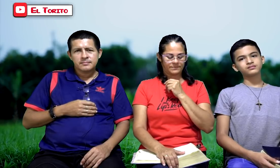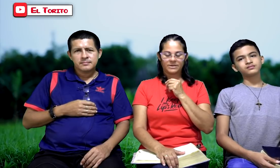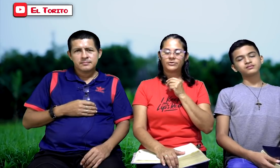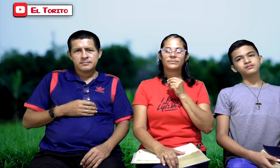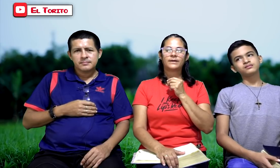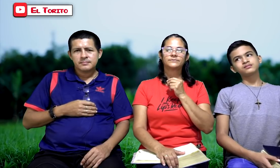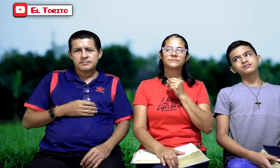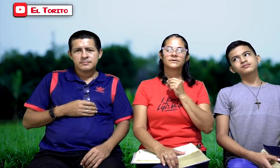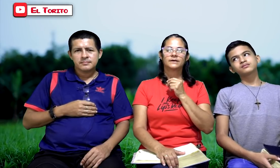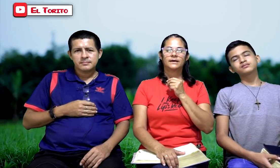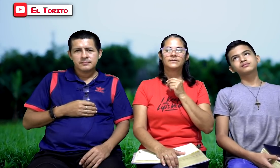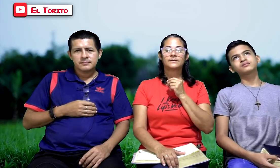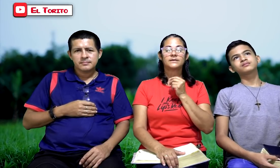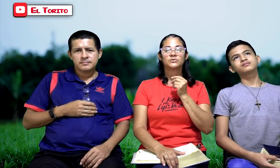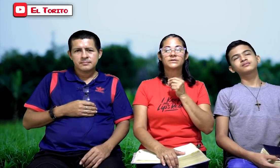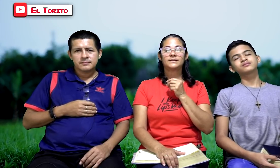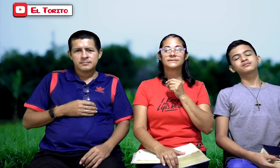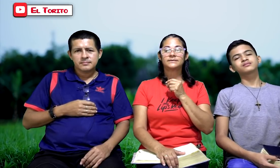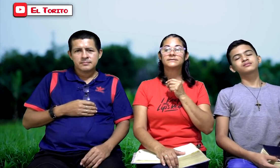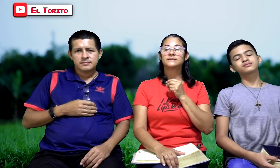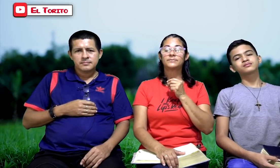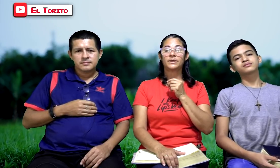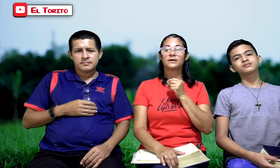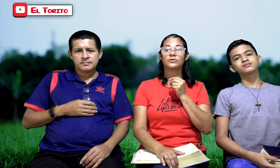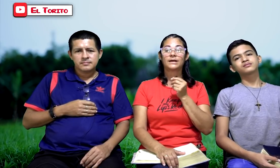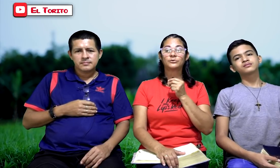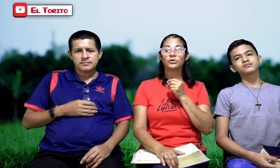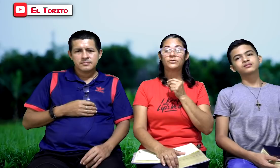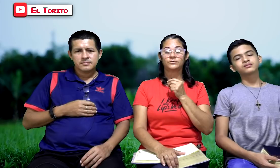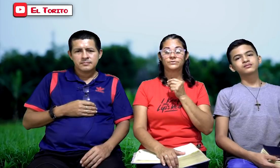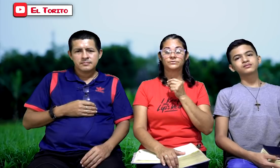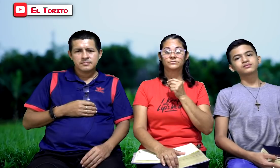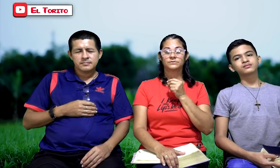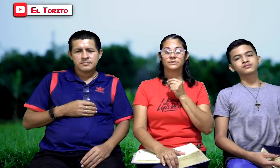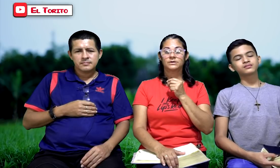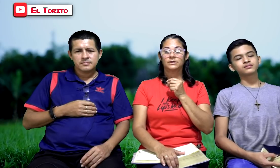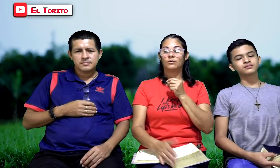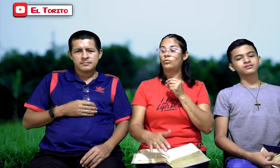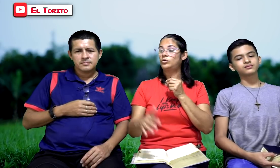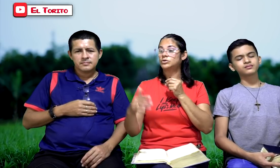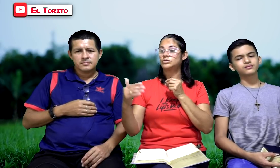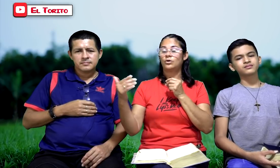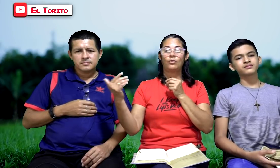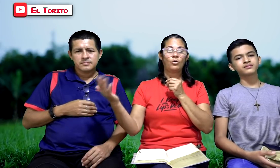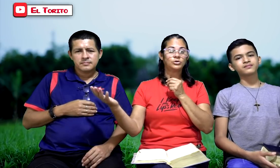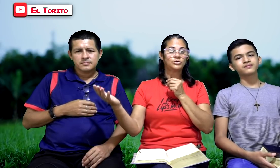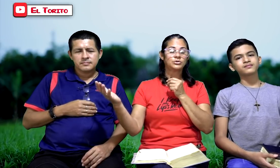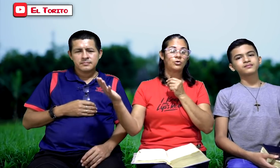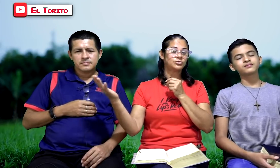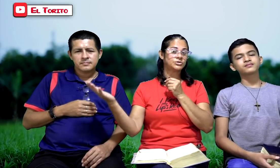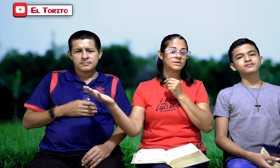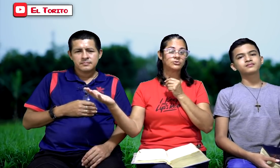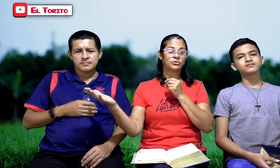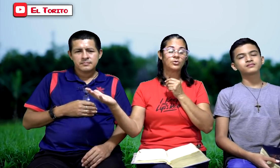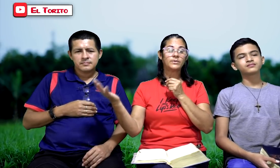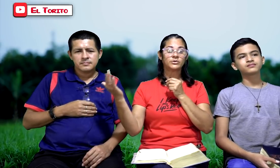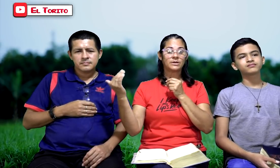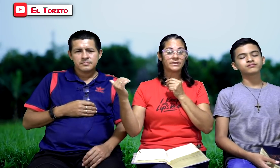Queridos hermanos, en las redes sociales se dicen ser predicadores católicos. Unos, otros, otros tienen otro nombre, pero también